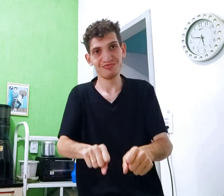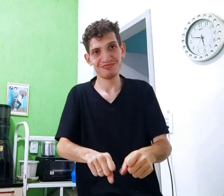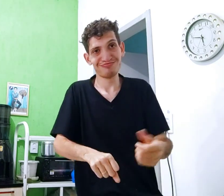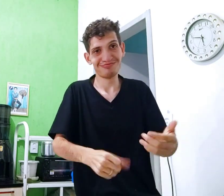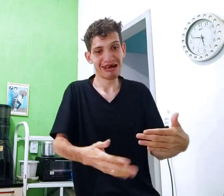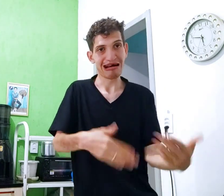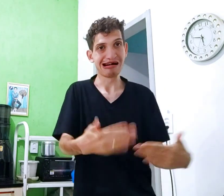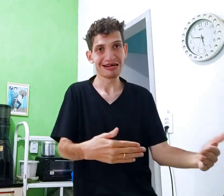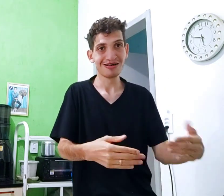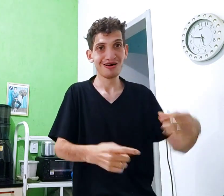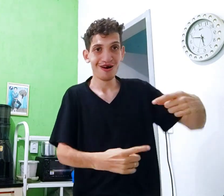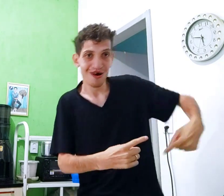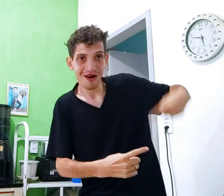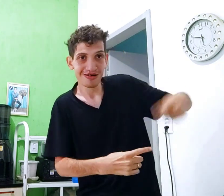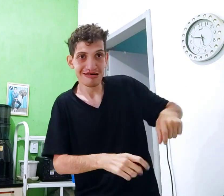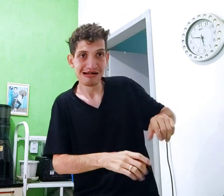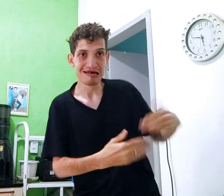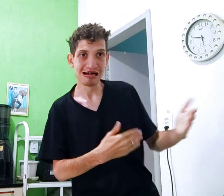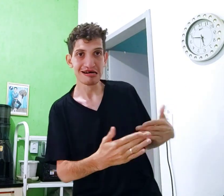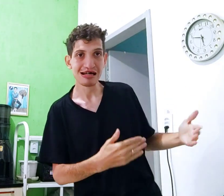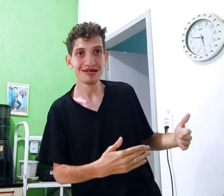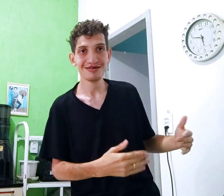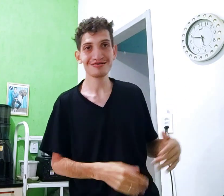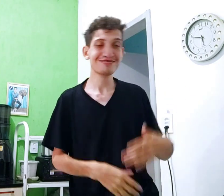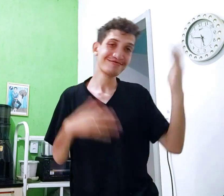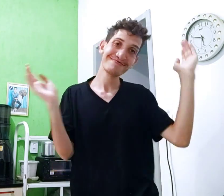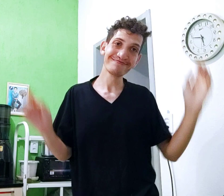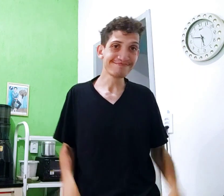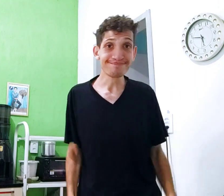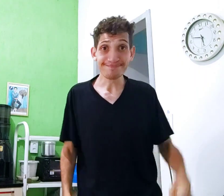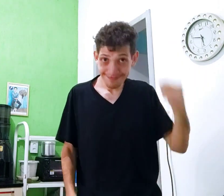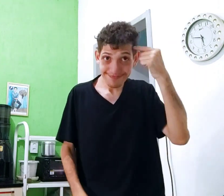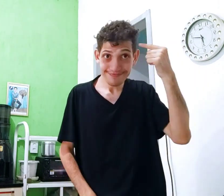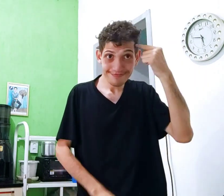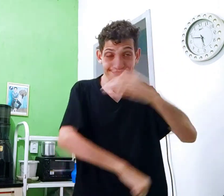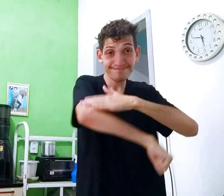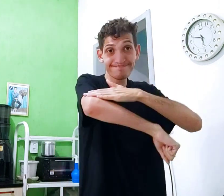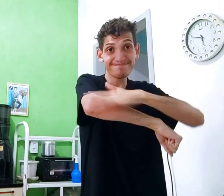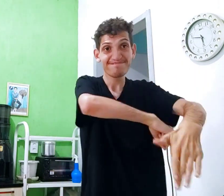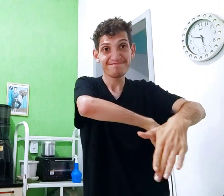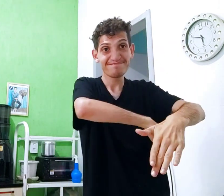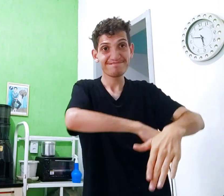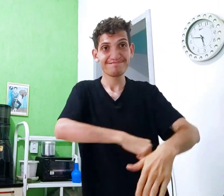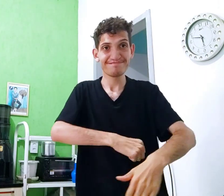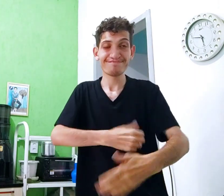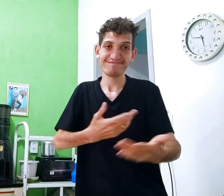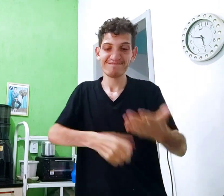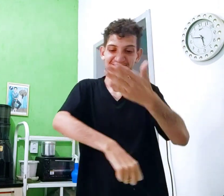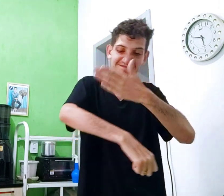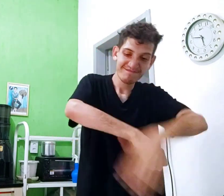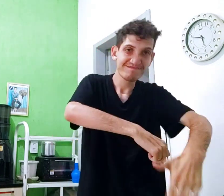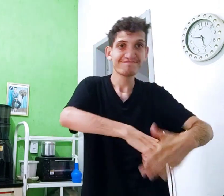bicicleta quebrou toda, a roda, toda hora no lugar, entendeu? É assim, escolar,